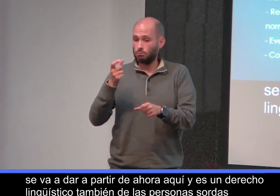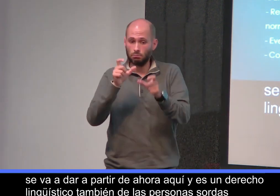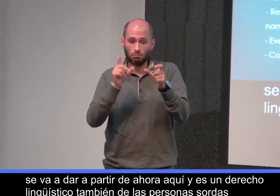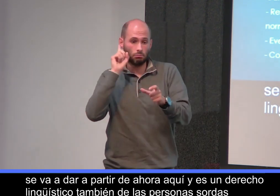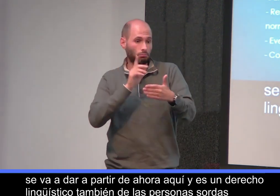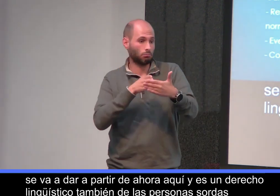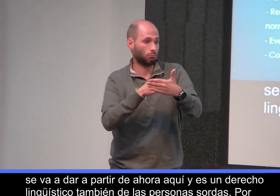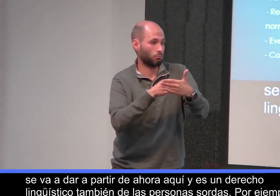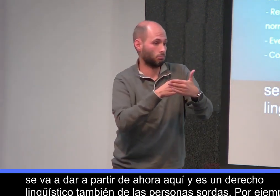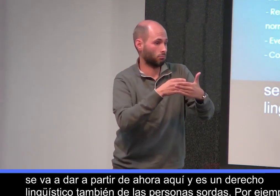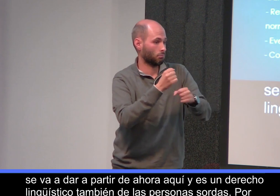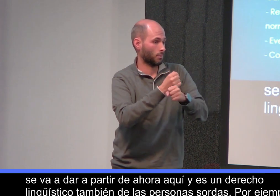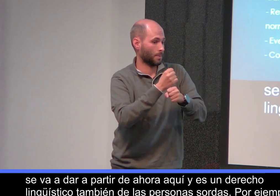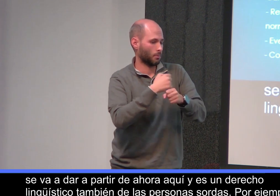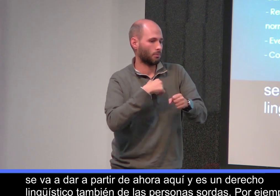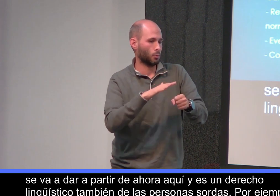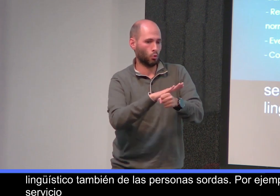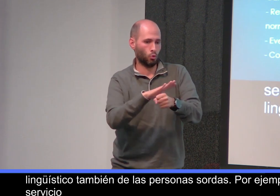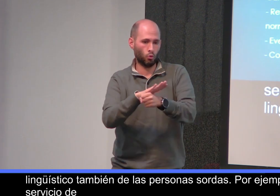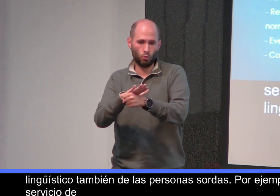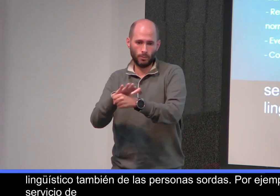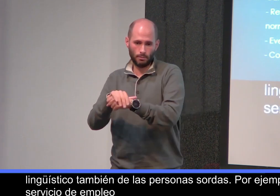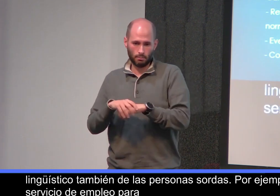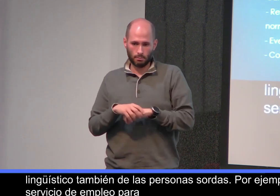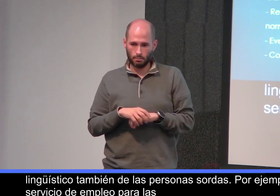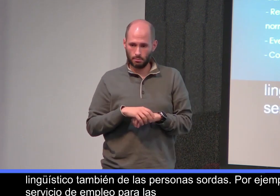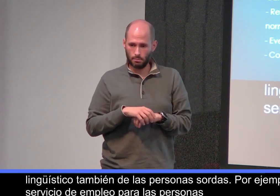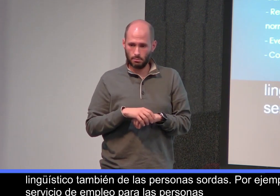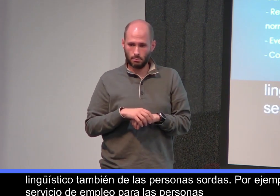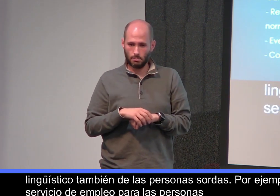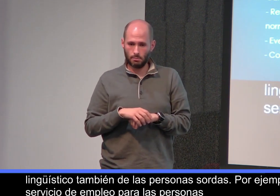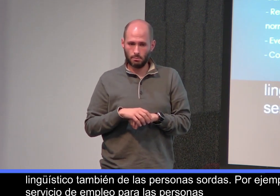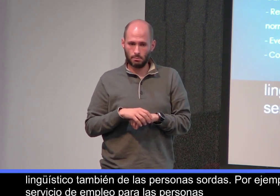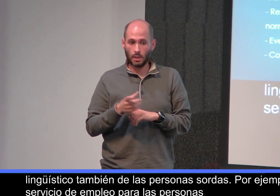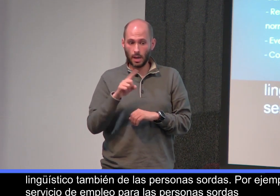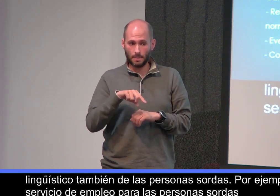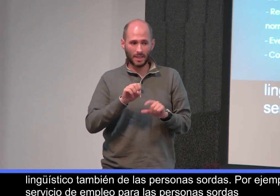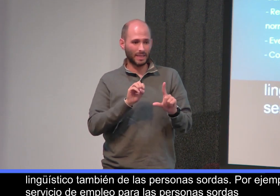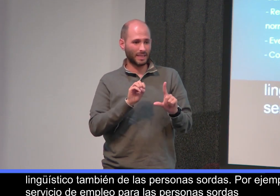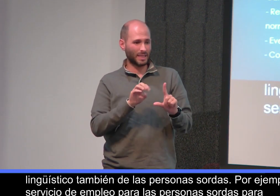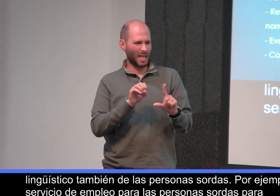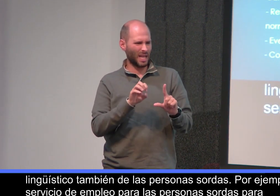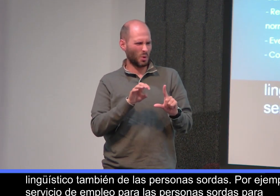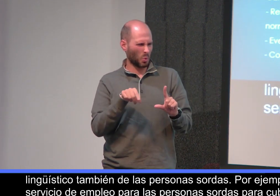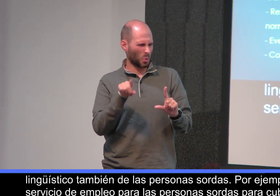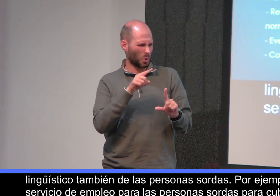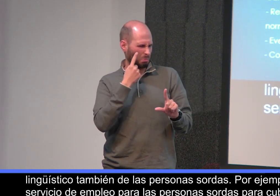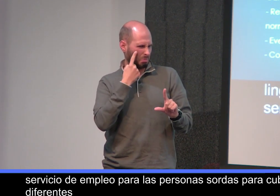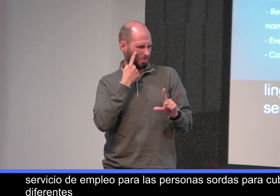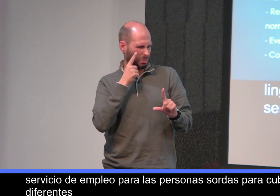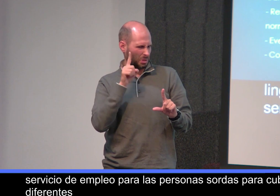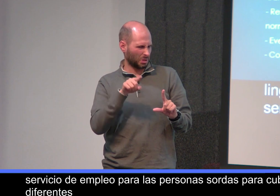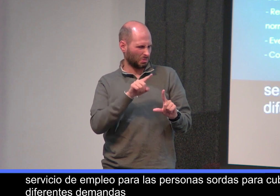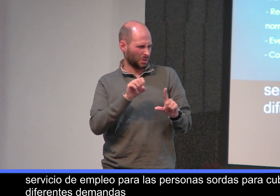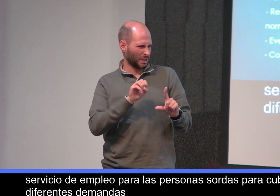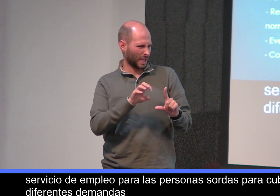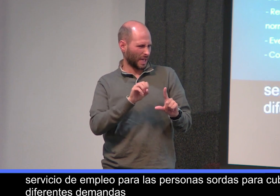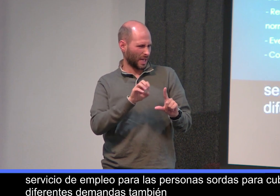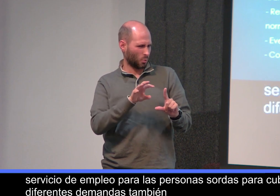Por ejemplo, el servicio de empleo para las personas sordas, para cubrir las diferentes demandas. También SeñuTV,